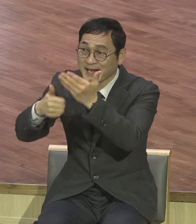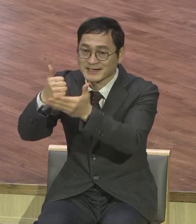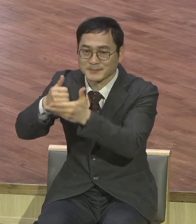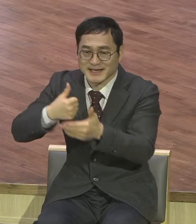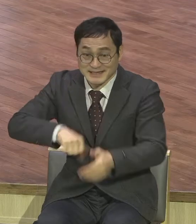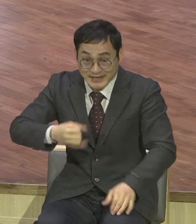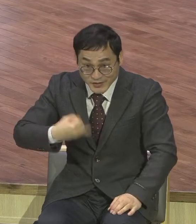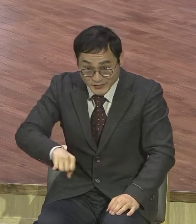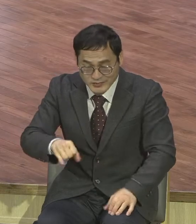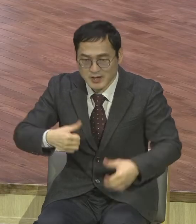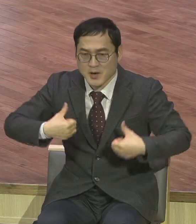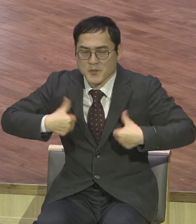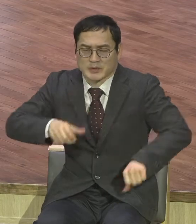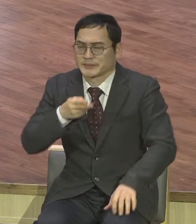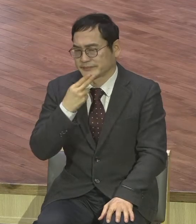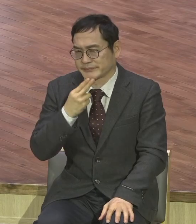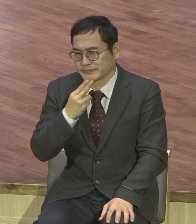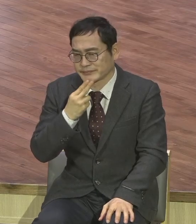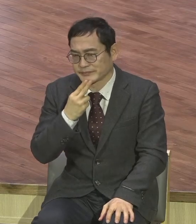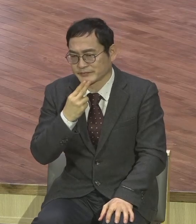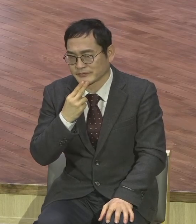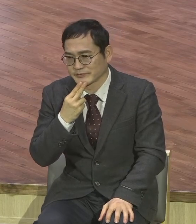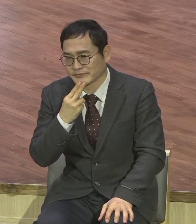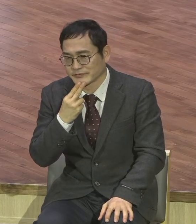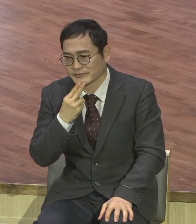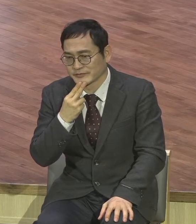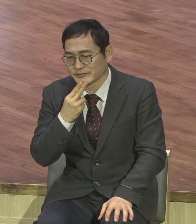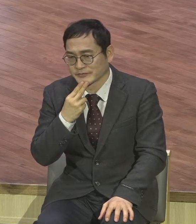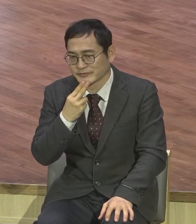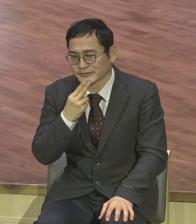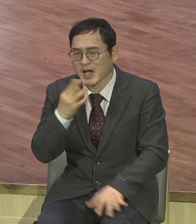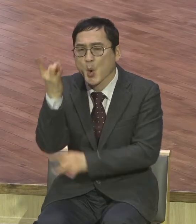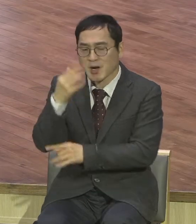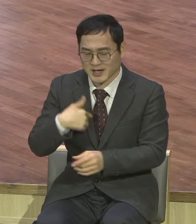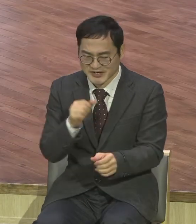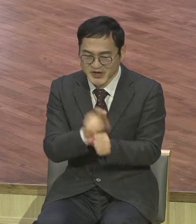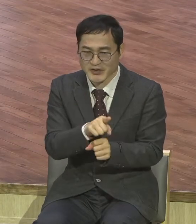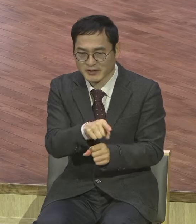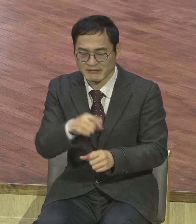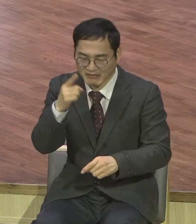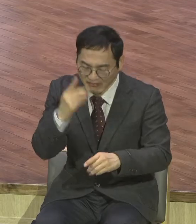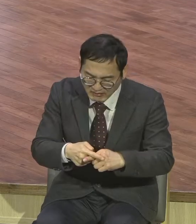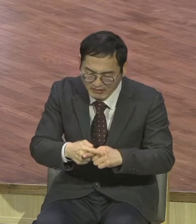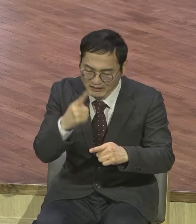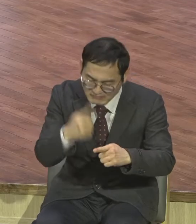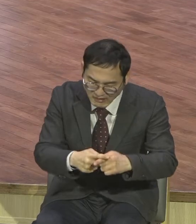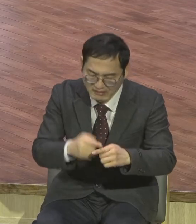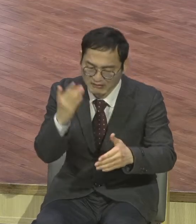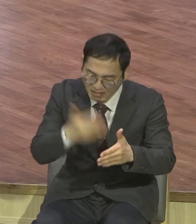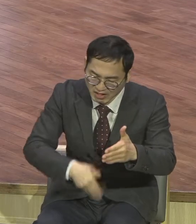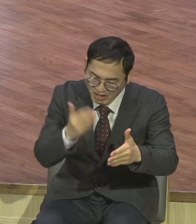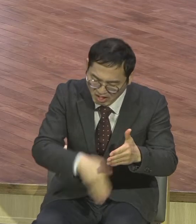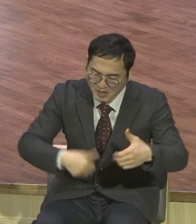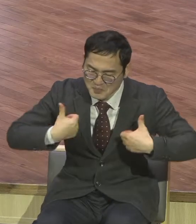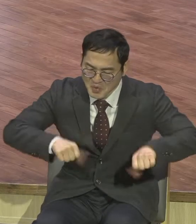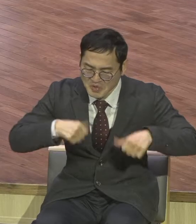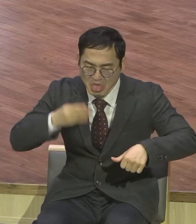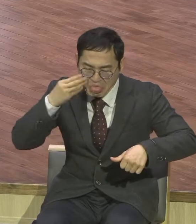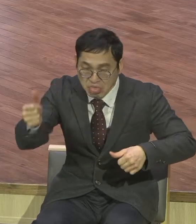도전하는. 원래는 그런 성격이 아니었다니까. 우유부단해가지고 하다 말고 하다 말고 이겼다가 저겼다가. 이랬는데. 성령